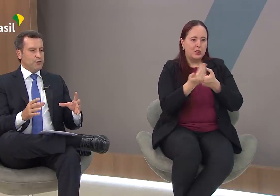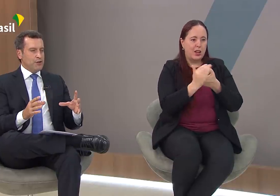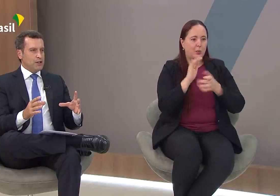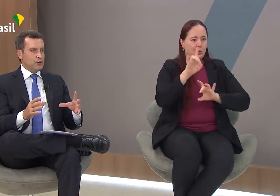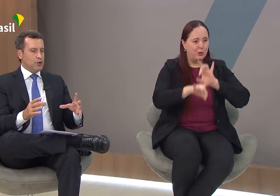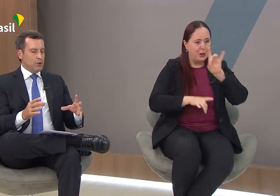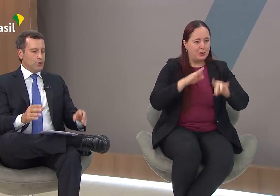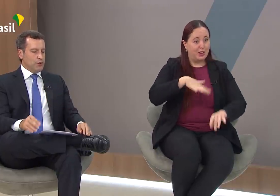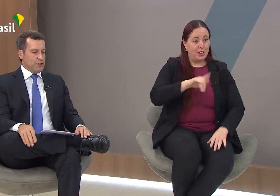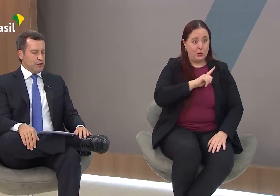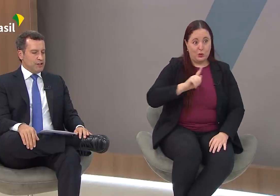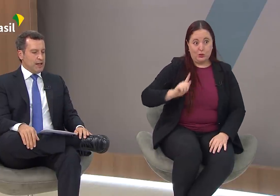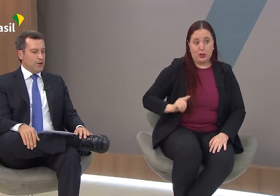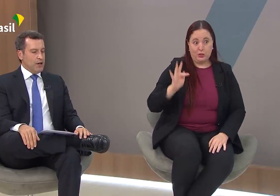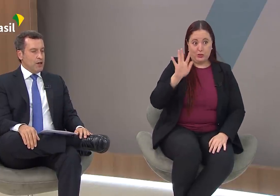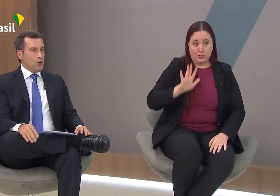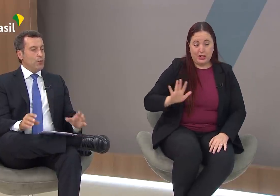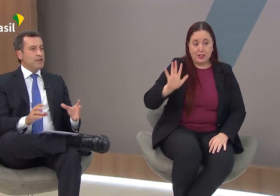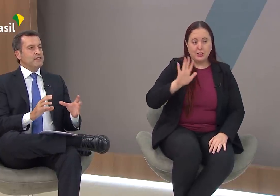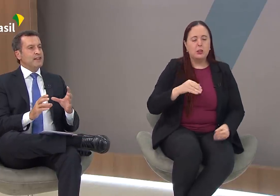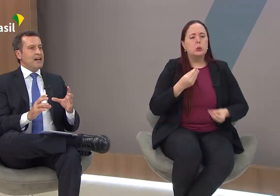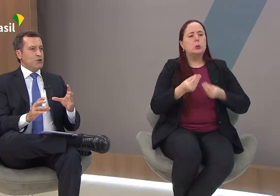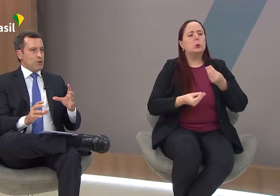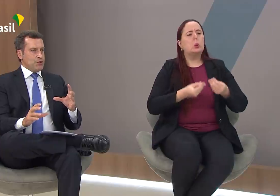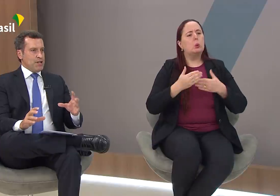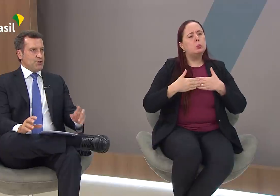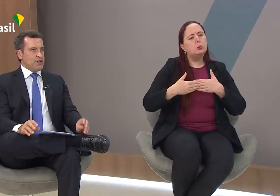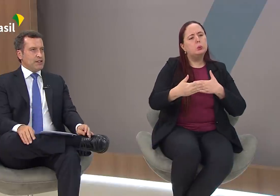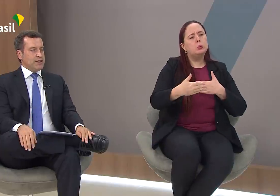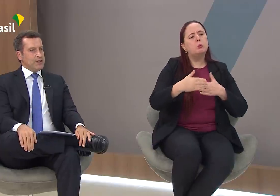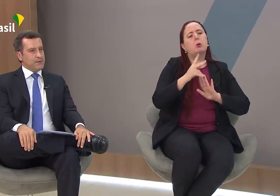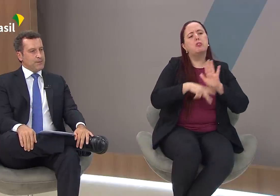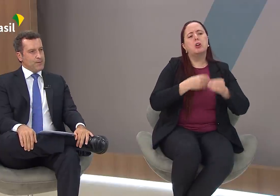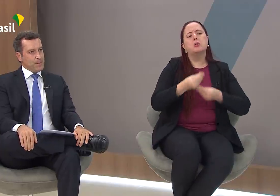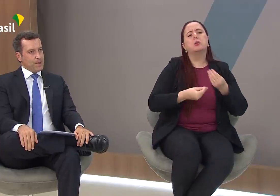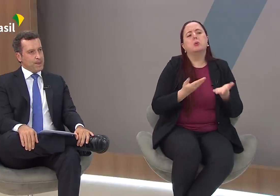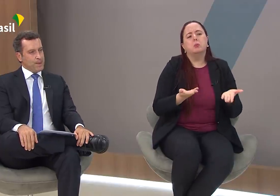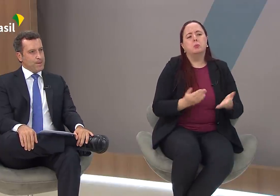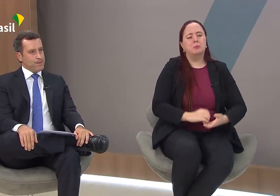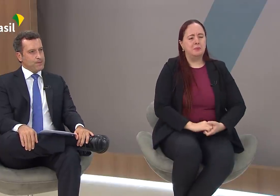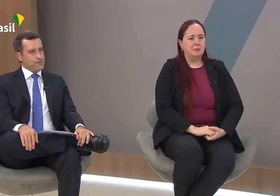envolvendo o governo federal. Como que está esse processo, secretária?